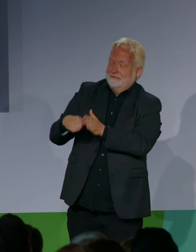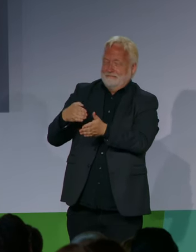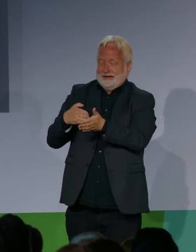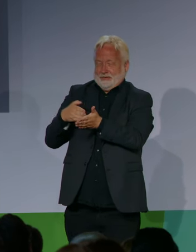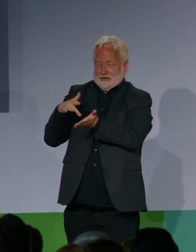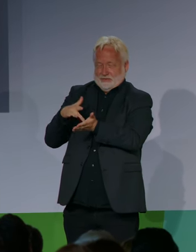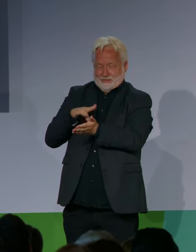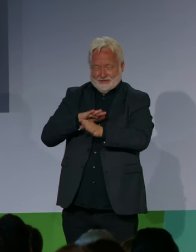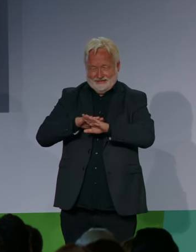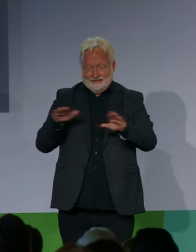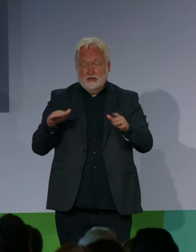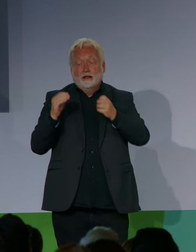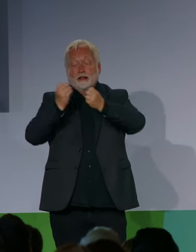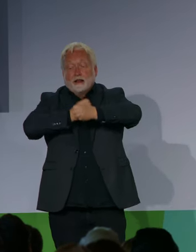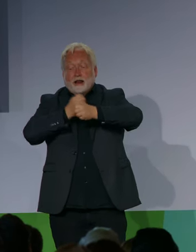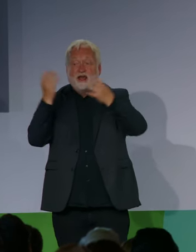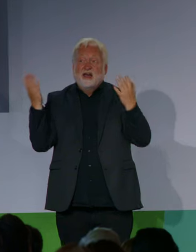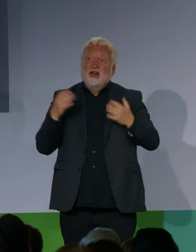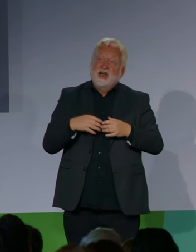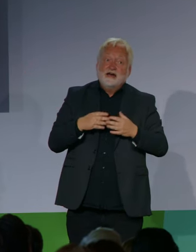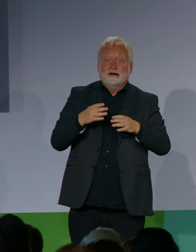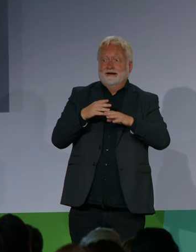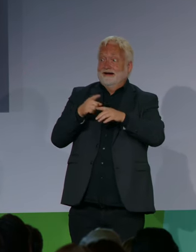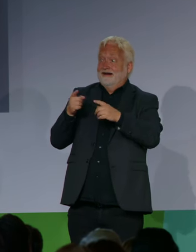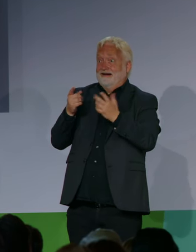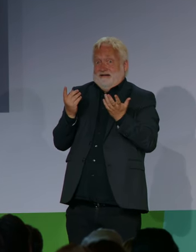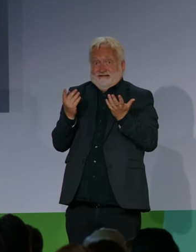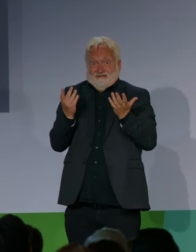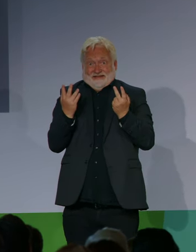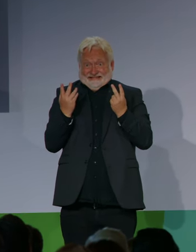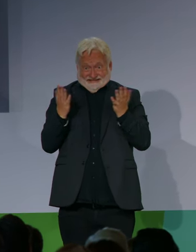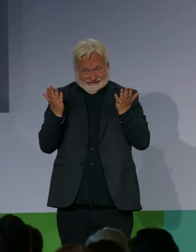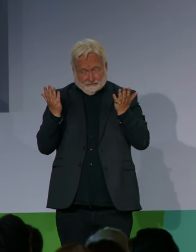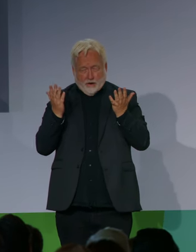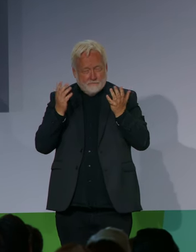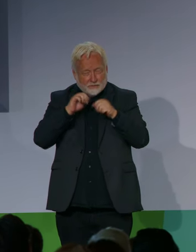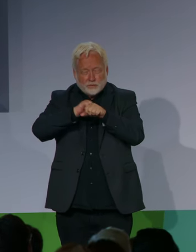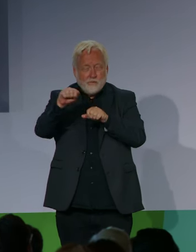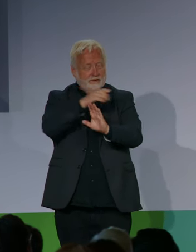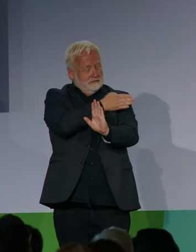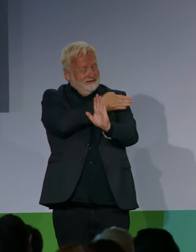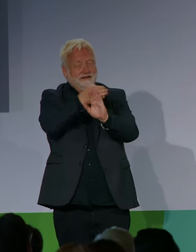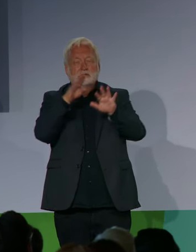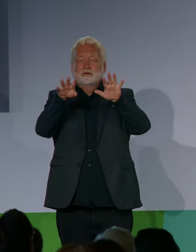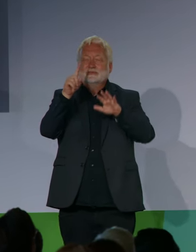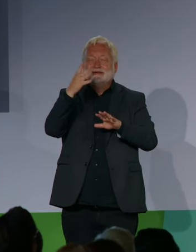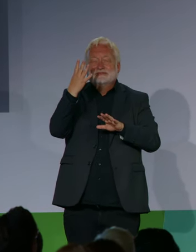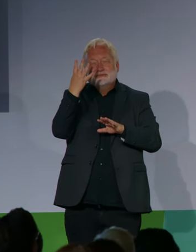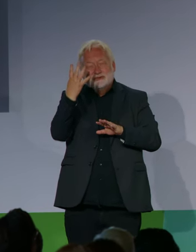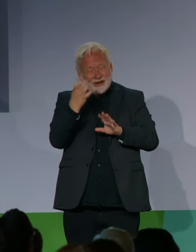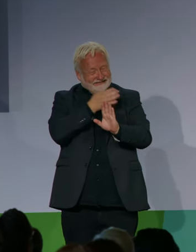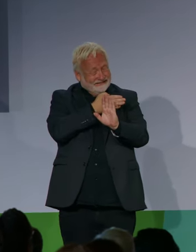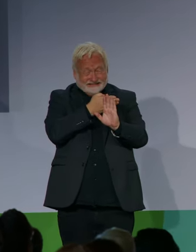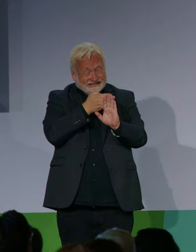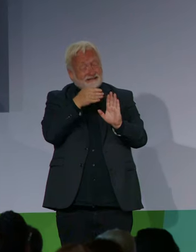Formell eingebracht wurde der Antrag damals von der SPD-Bundestagsfraktion unter dem Vorsitz von Hans-Jochen Vogel. Vorausgegangen